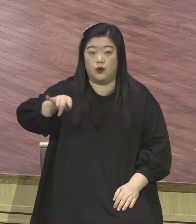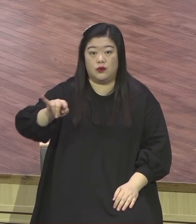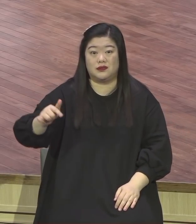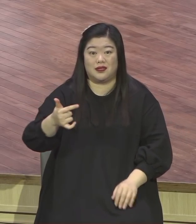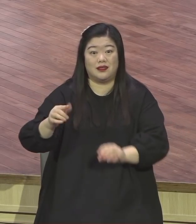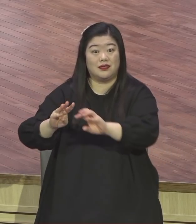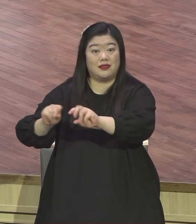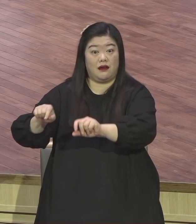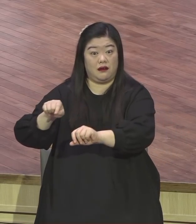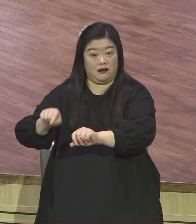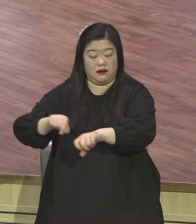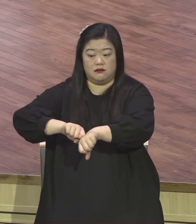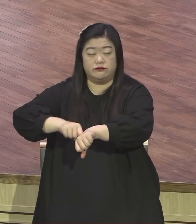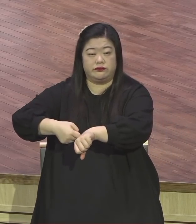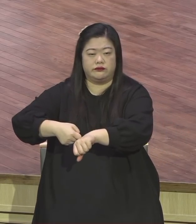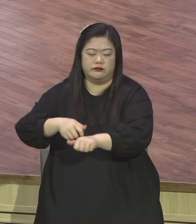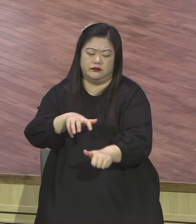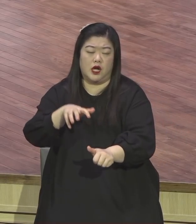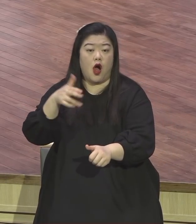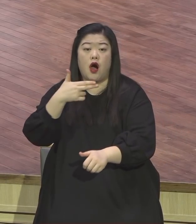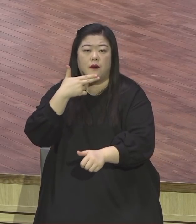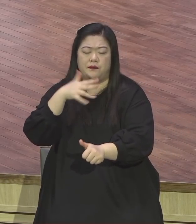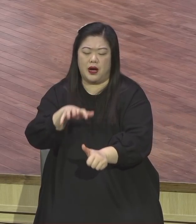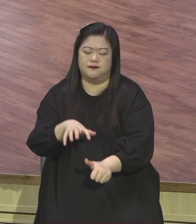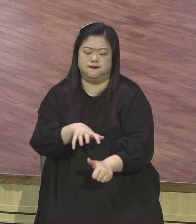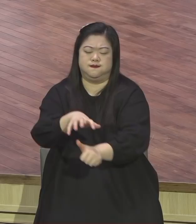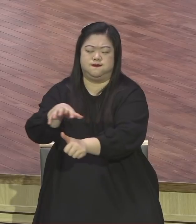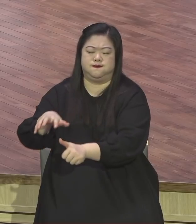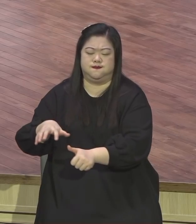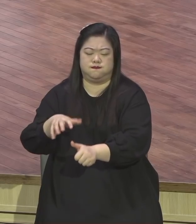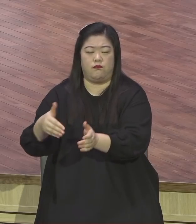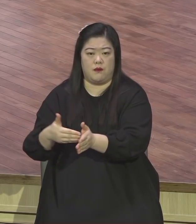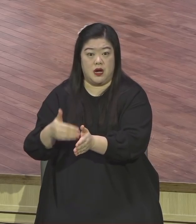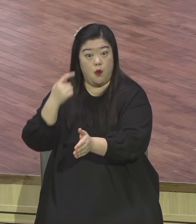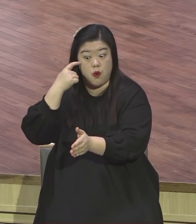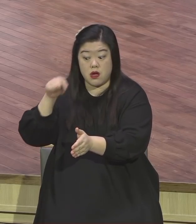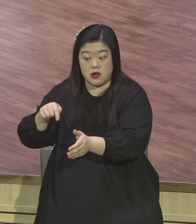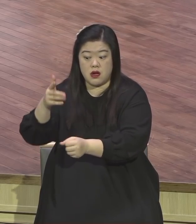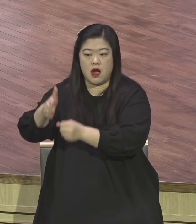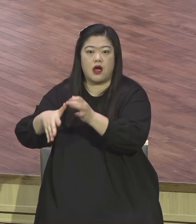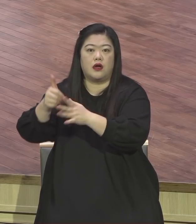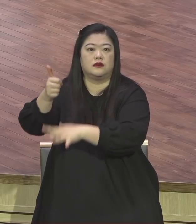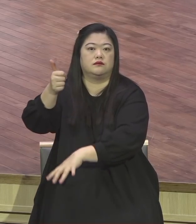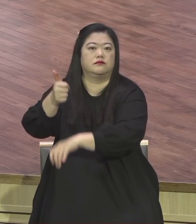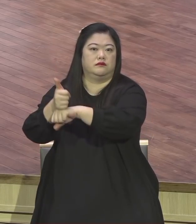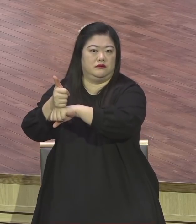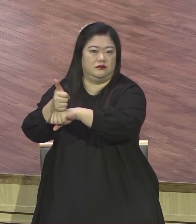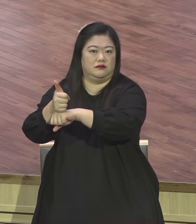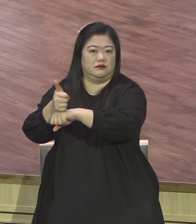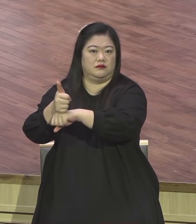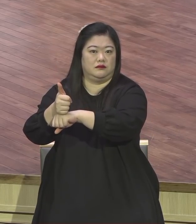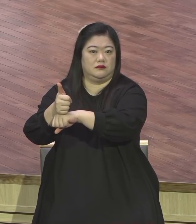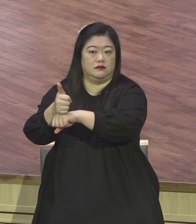주셨다. 그분이 내가 믿는 하나님이시다. 그때 그 하나님은 지금 동일한